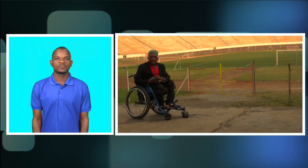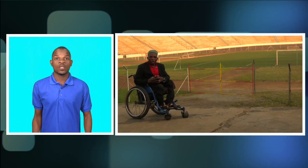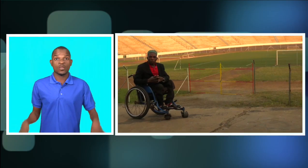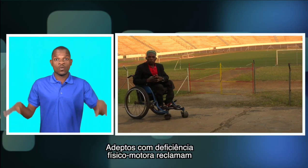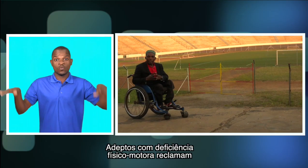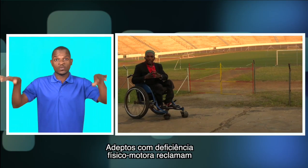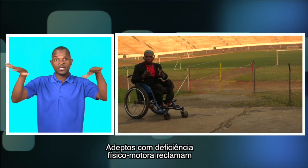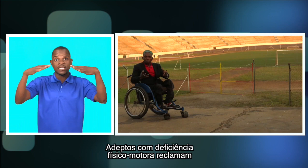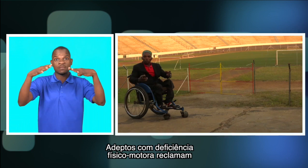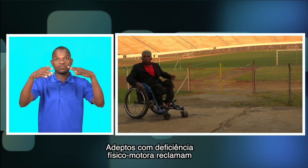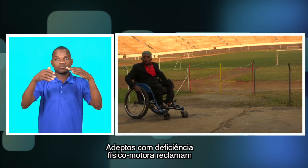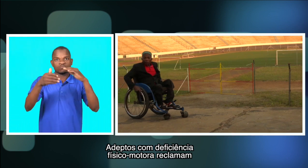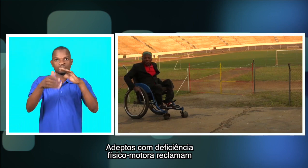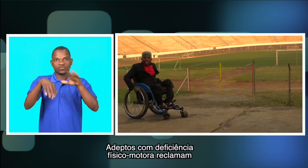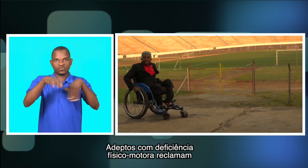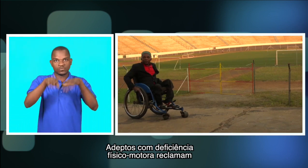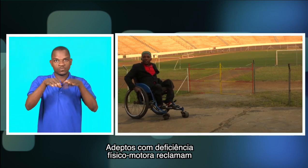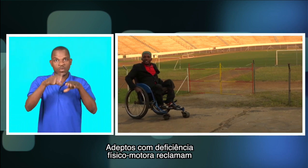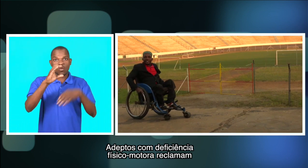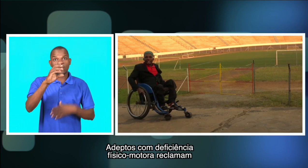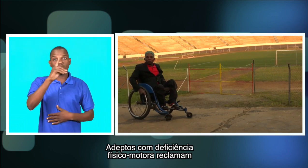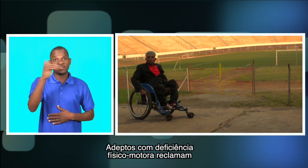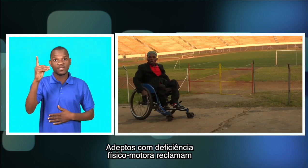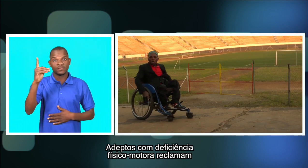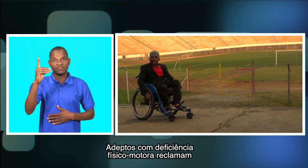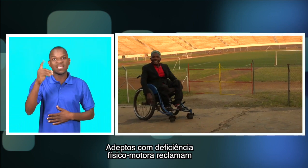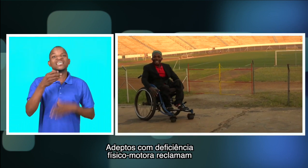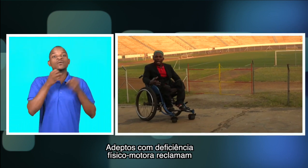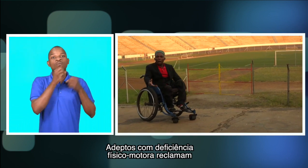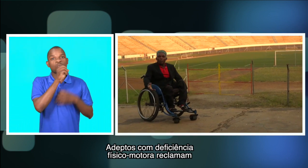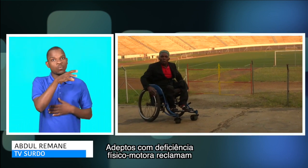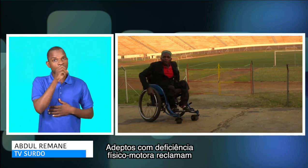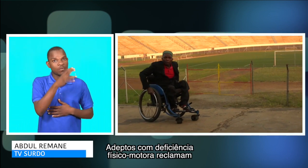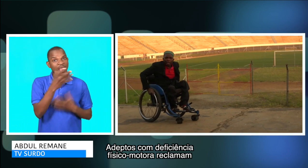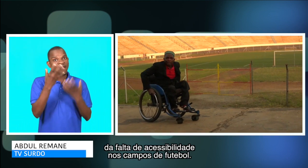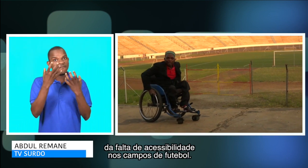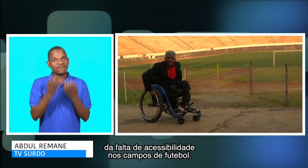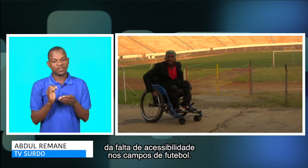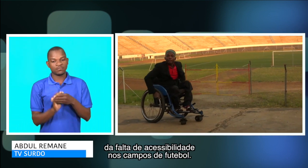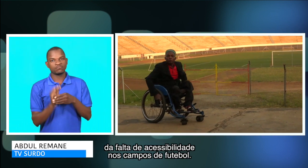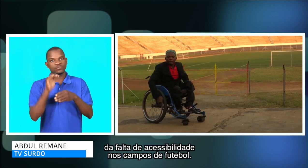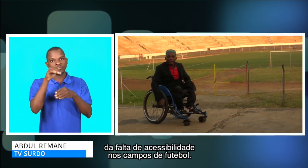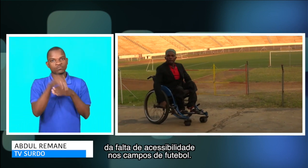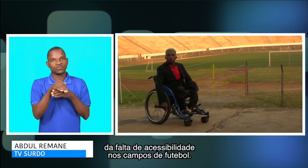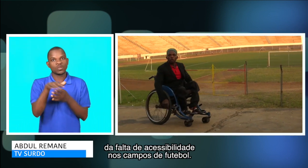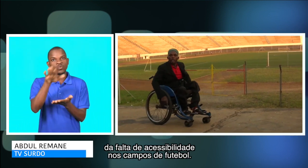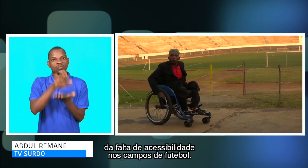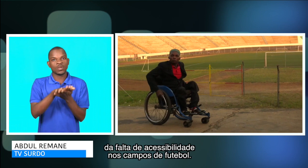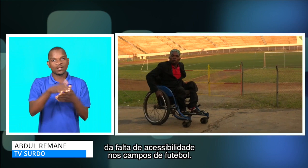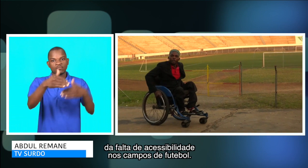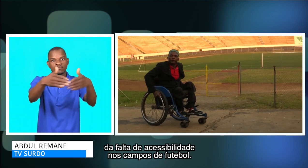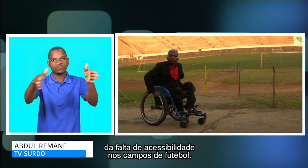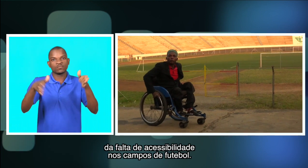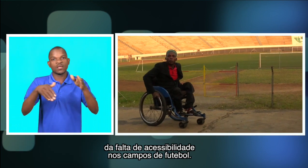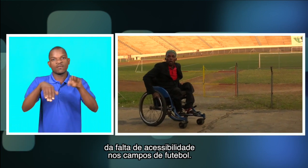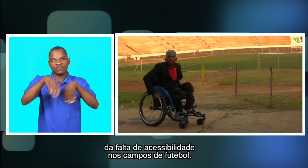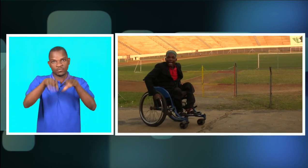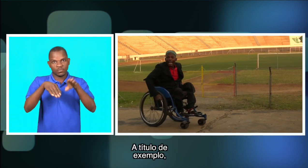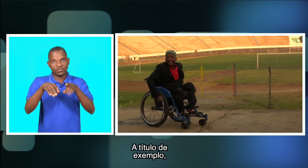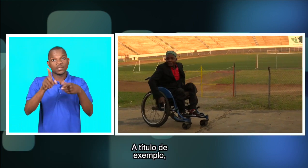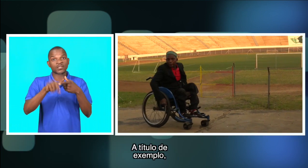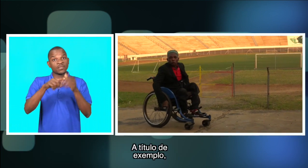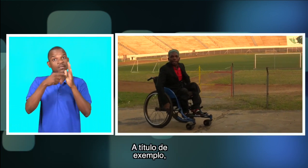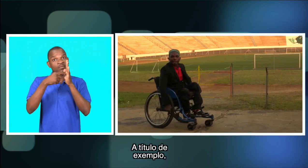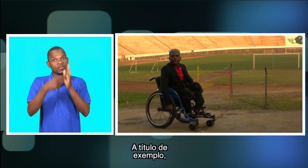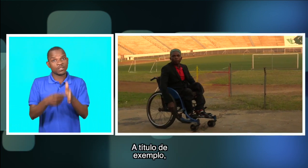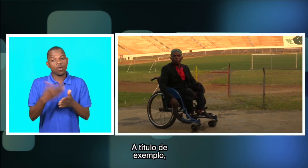Os adeptos com deficiência física-motora reclamam a falta de acessibilidade nos campos de futebol.